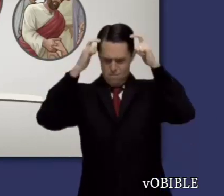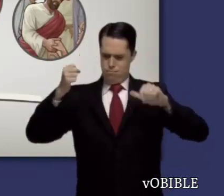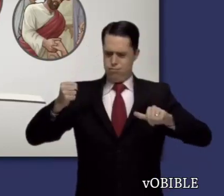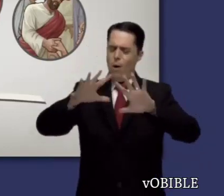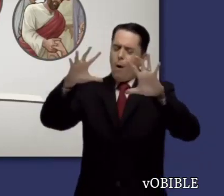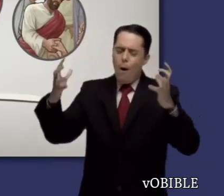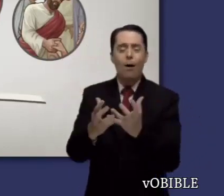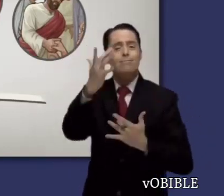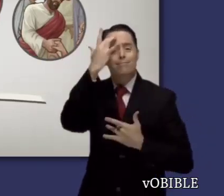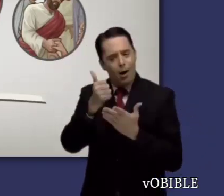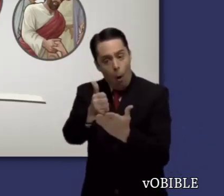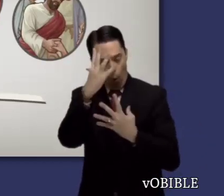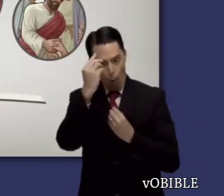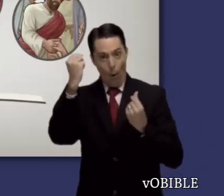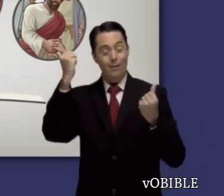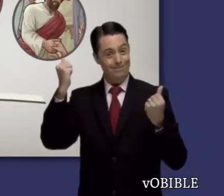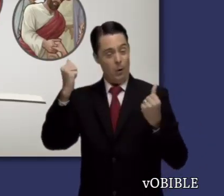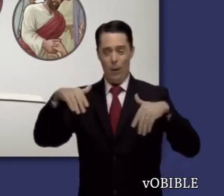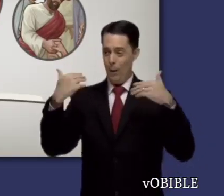hará como Rey del reino de Dios.